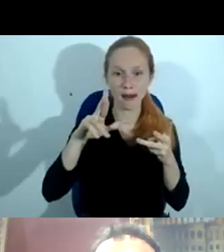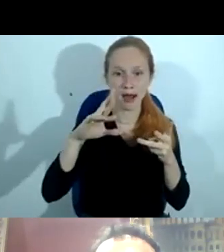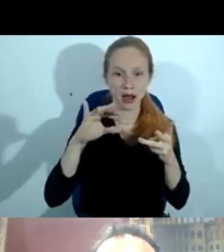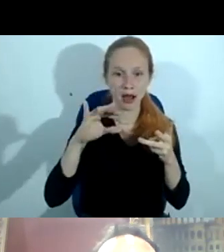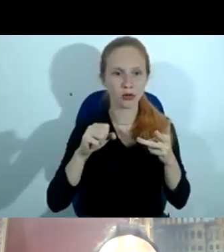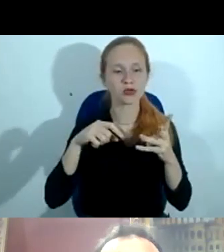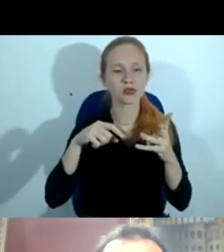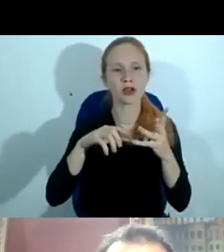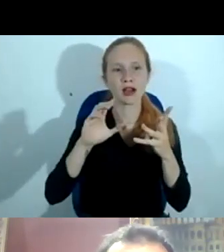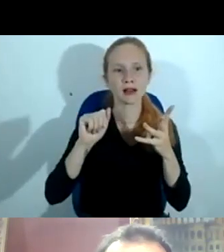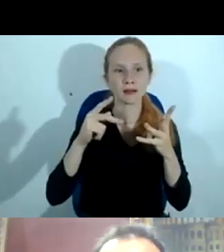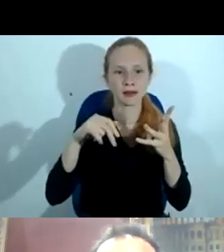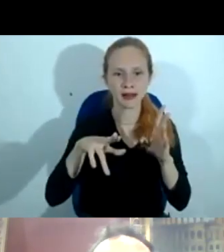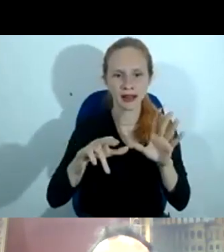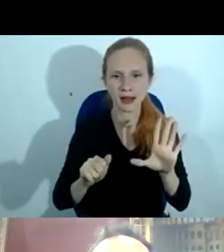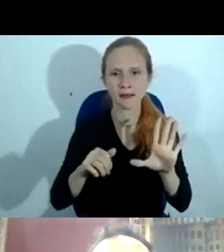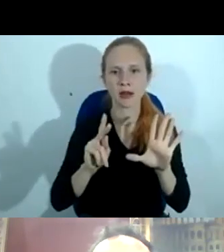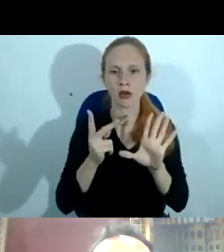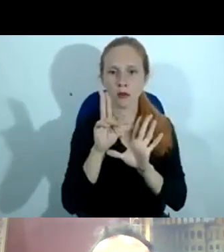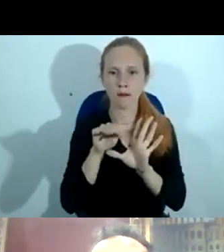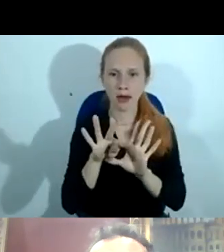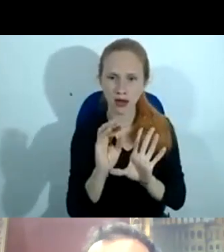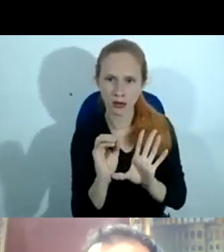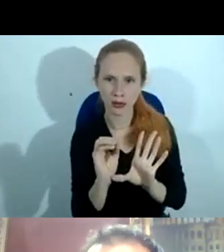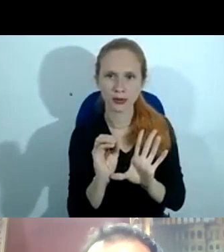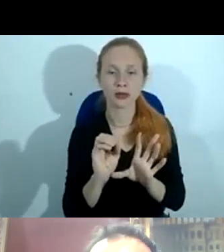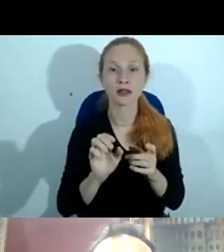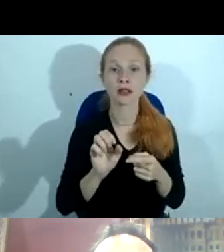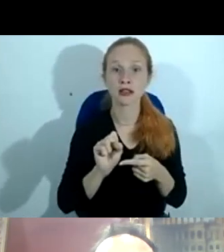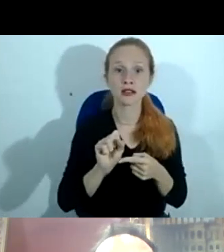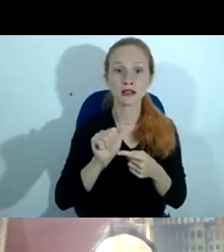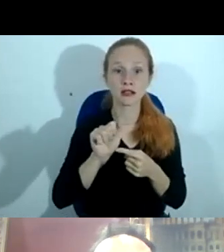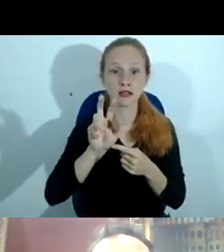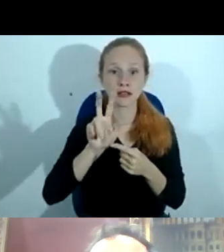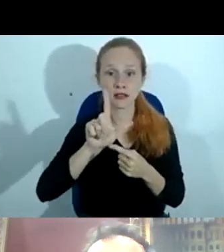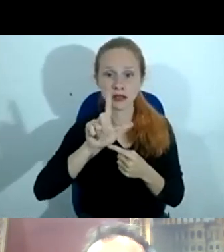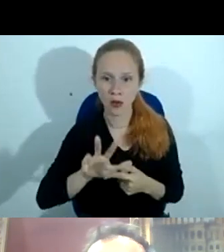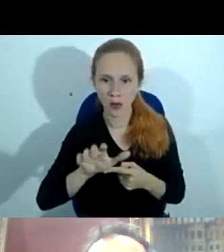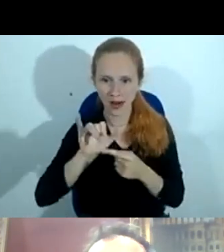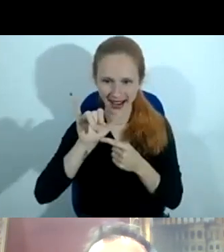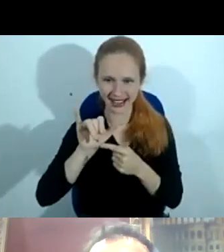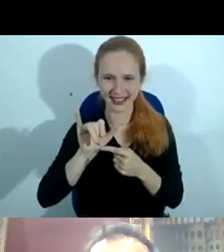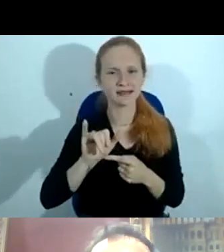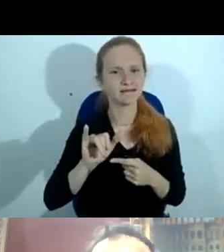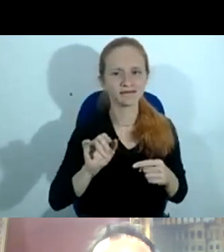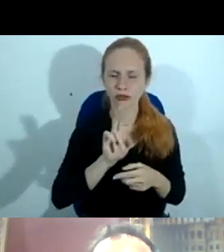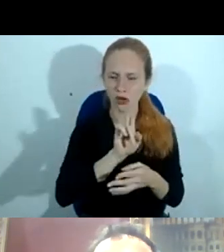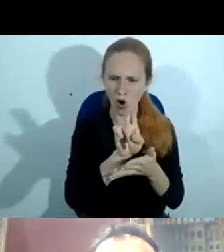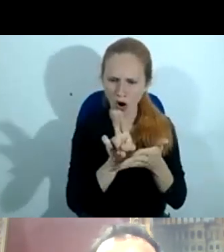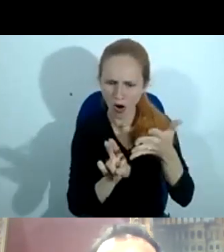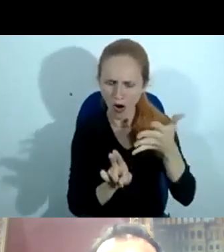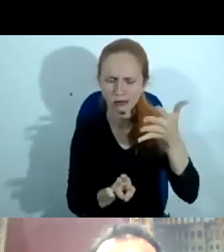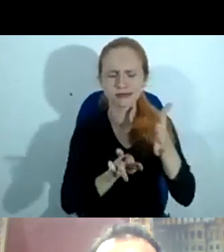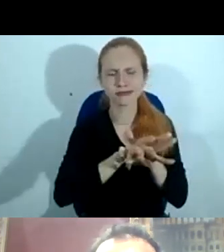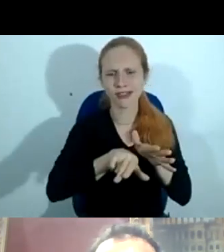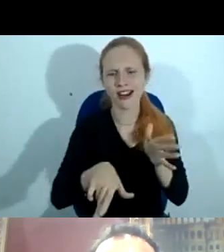Capanema, doutor Humberto, doutor Salvei, só grandes nomes aí que muito me alegram e com os